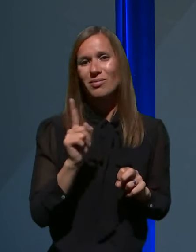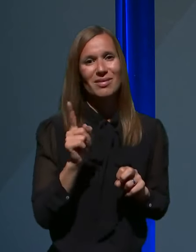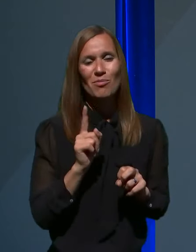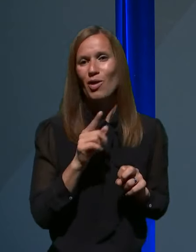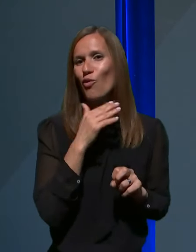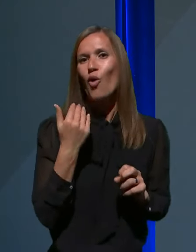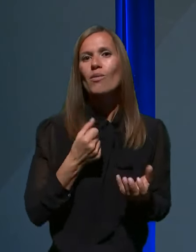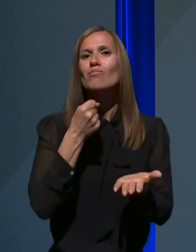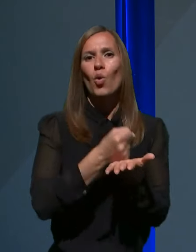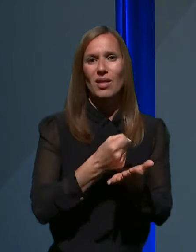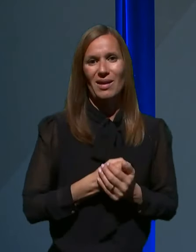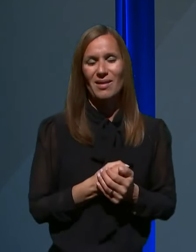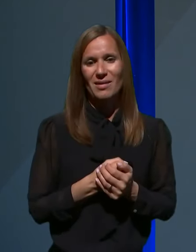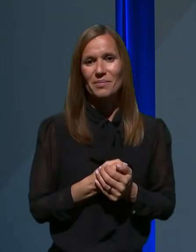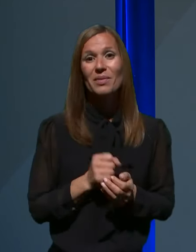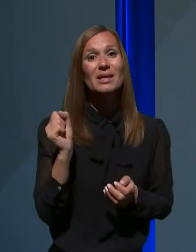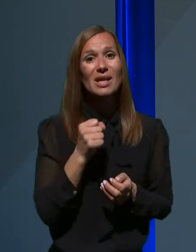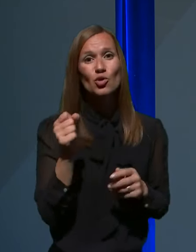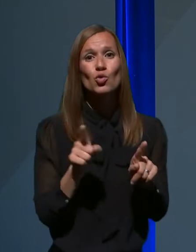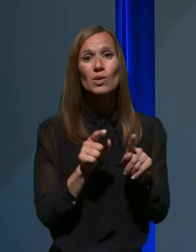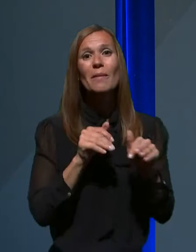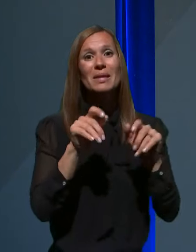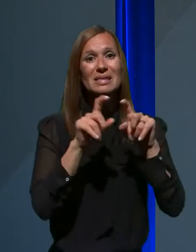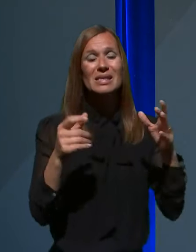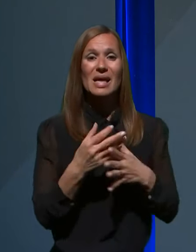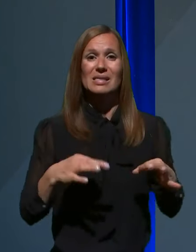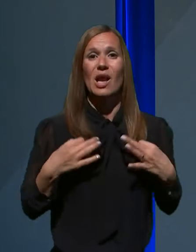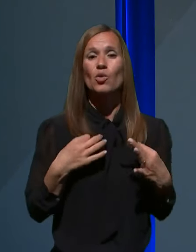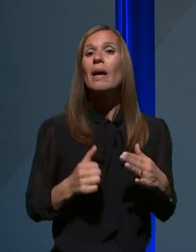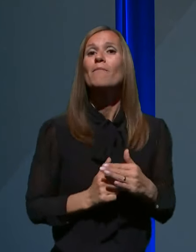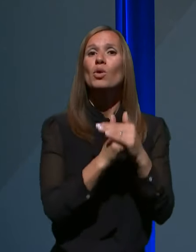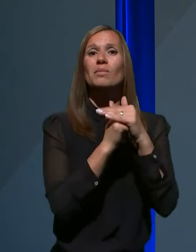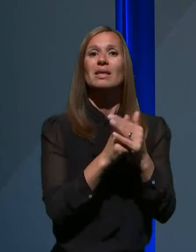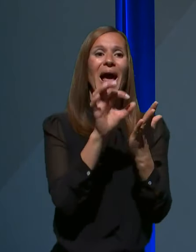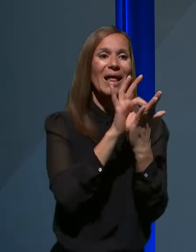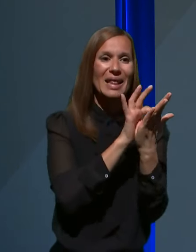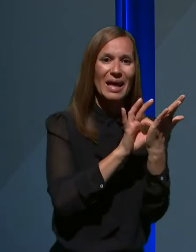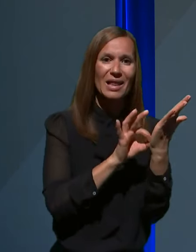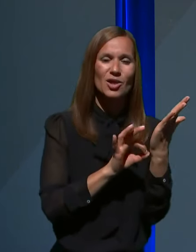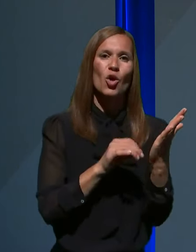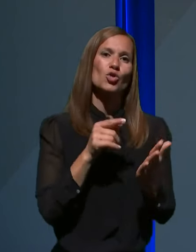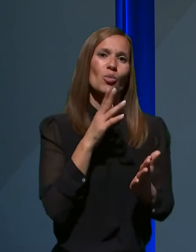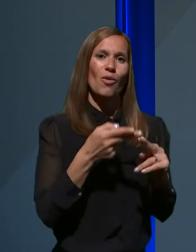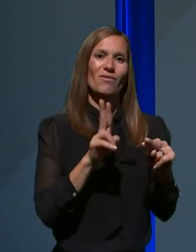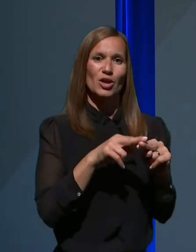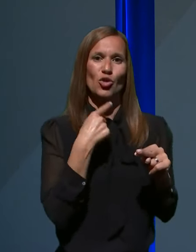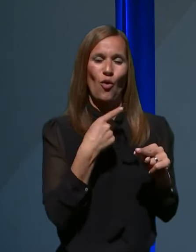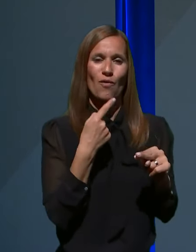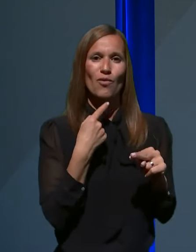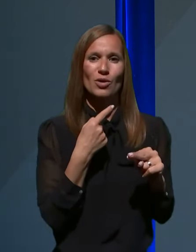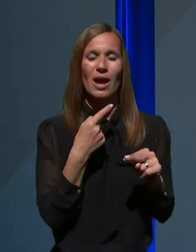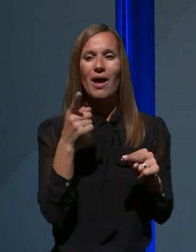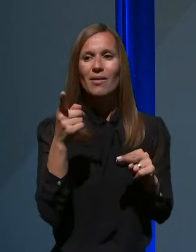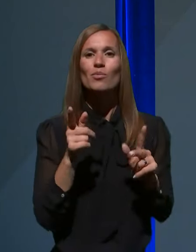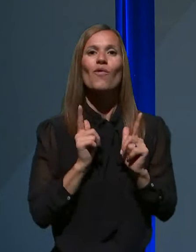teže. Zato tudi Ministrstvo za zdravje podpira anketo, v kateri bo govora za mano strani